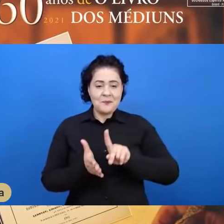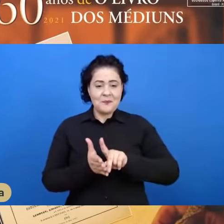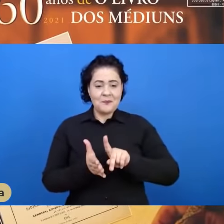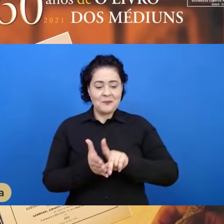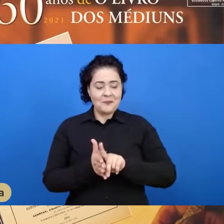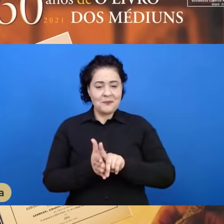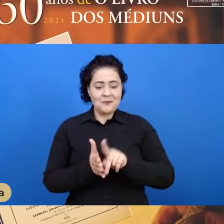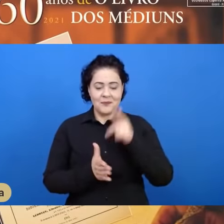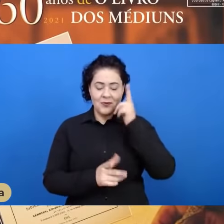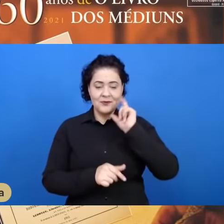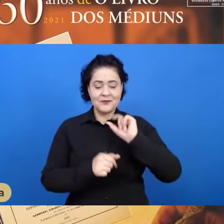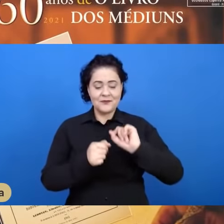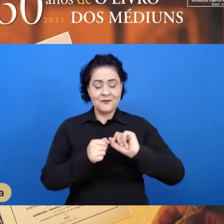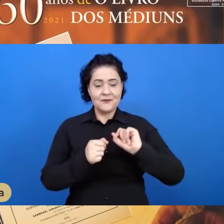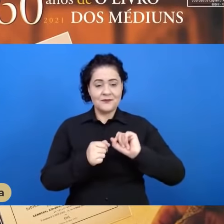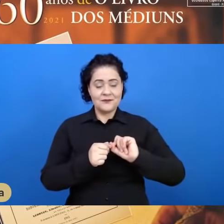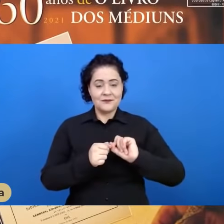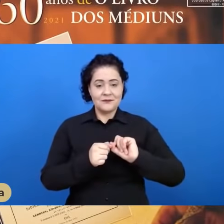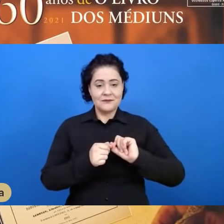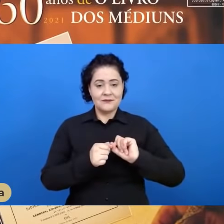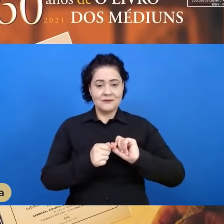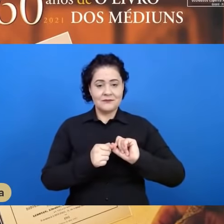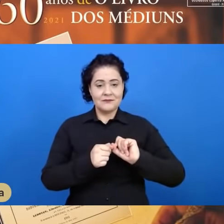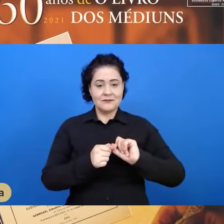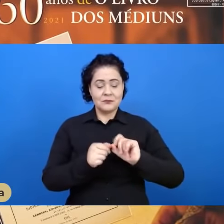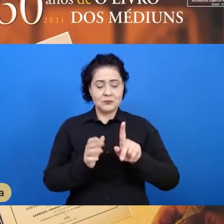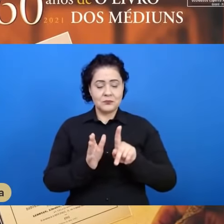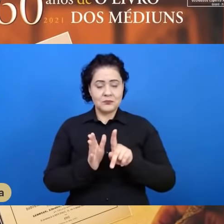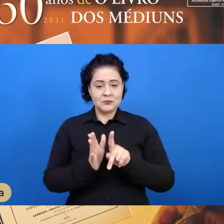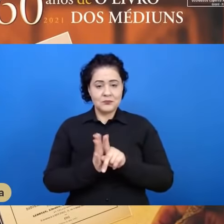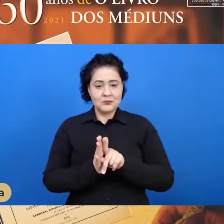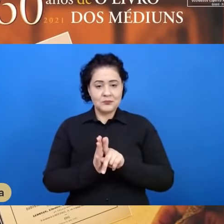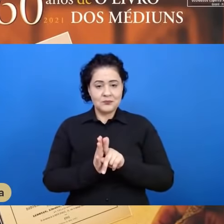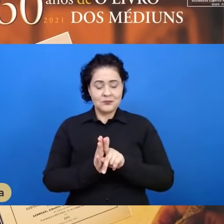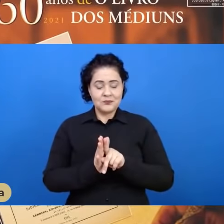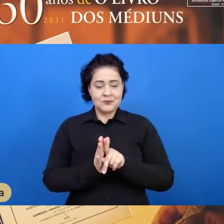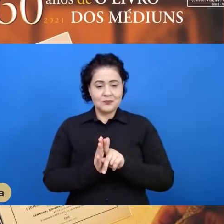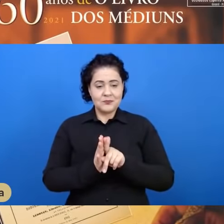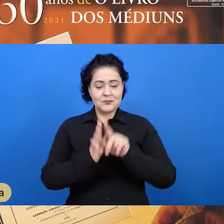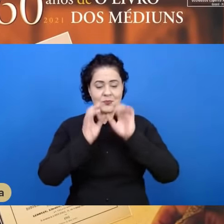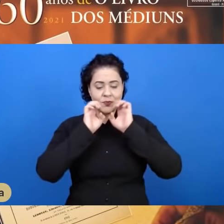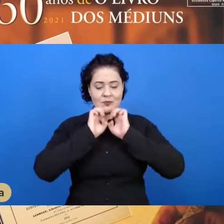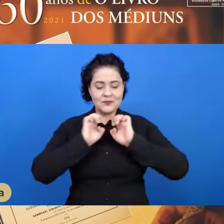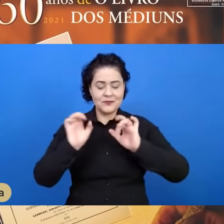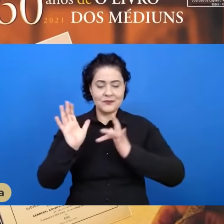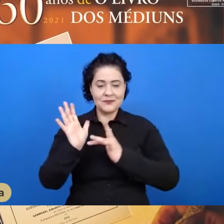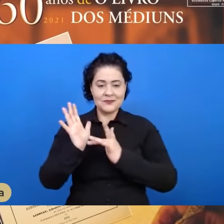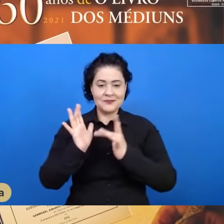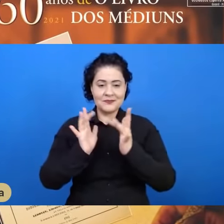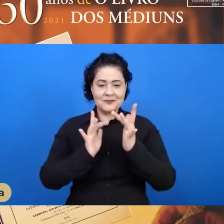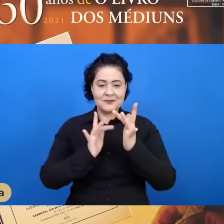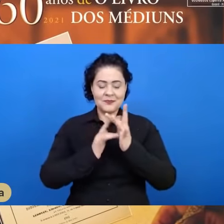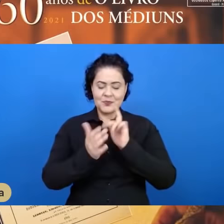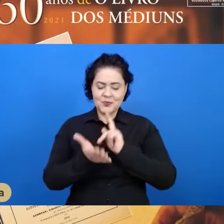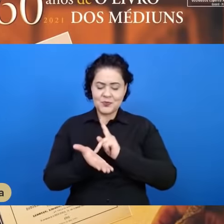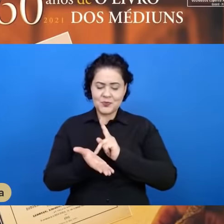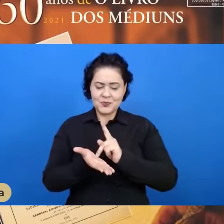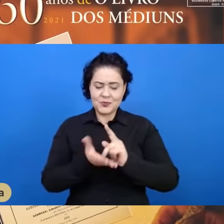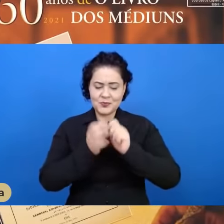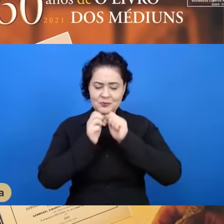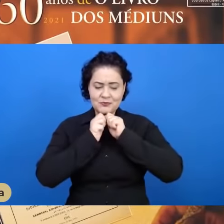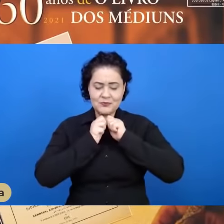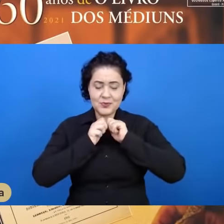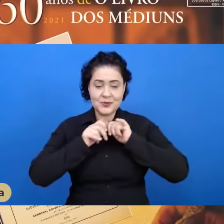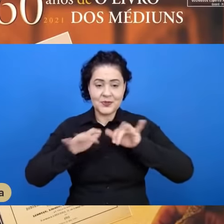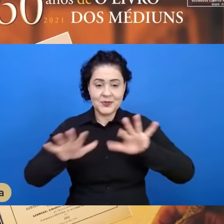sem contaminação a água pura do evangelho de Jesus, é algo sobre o qual todos